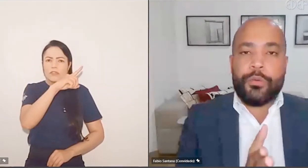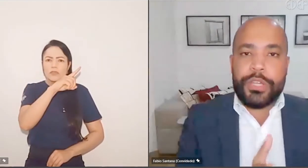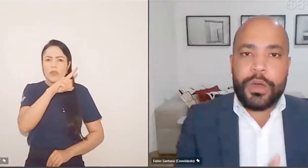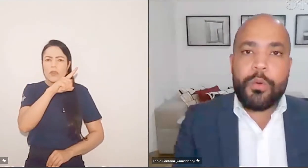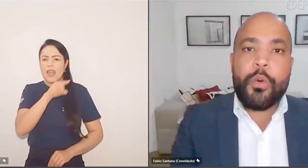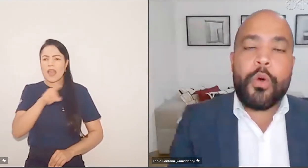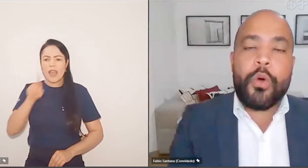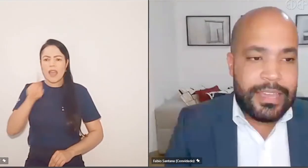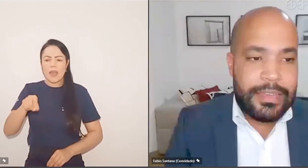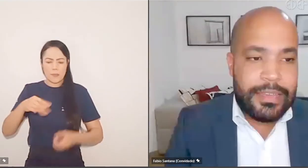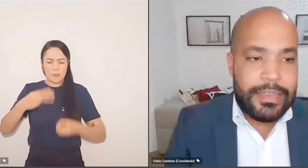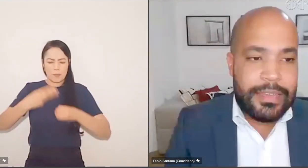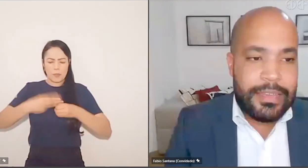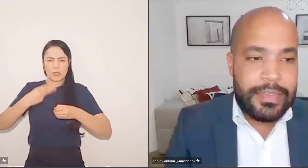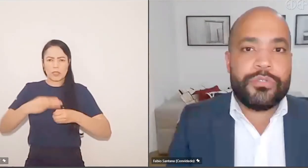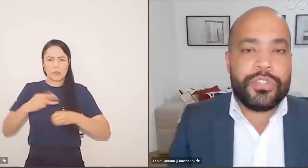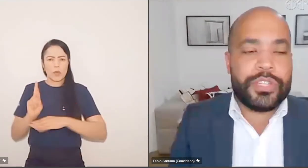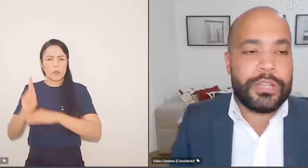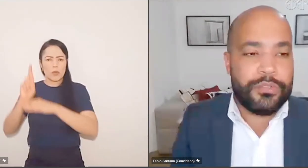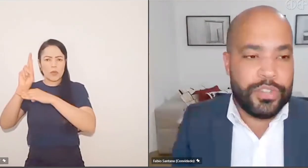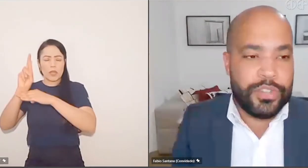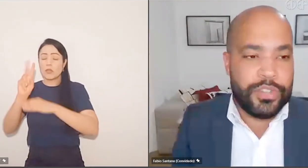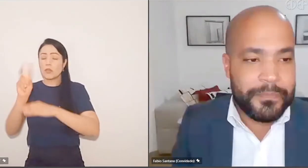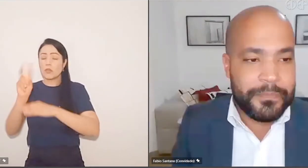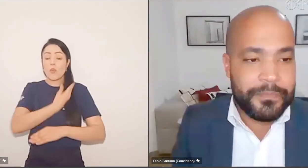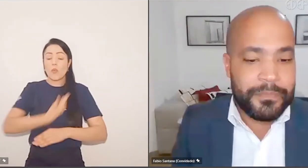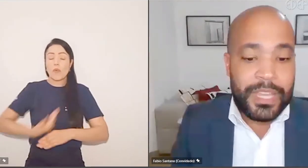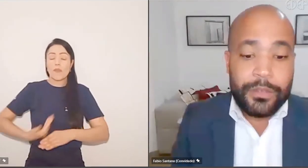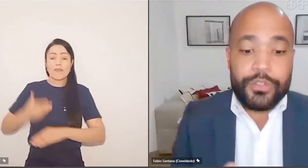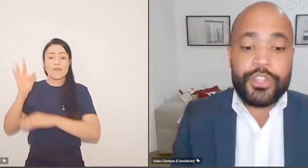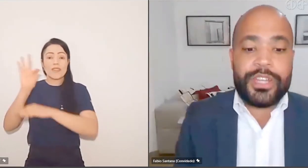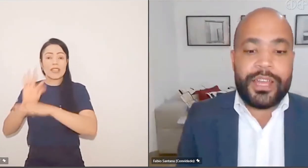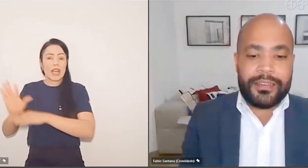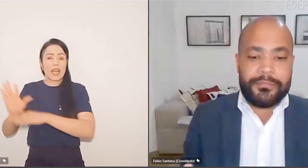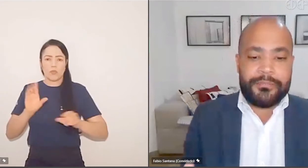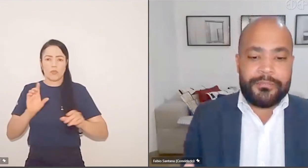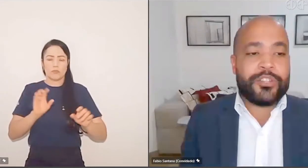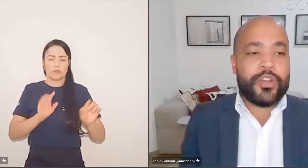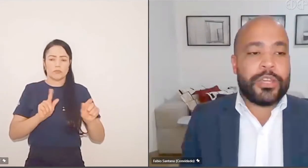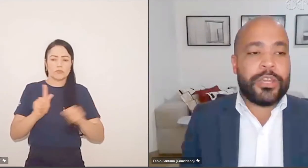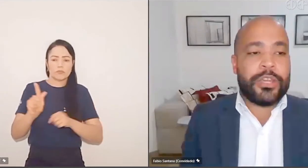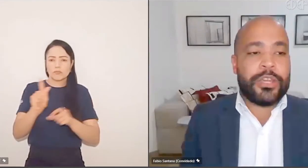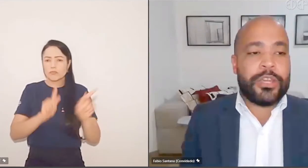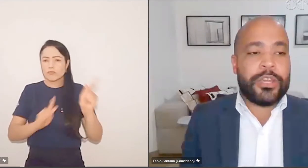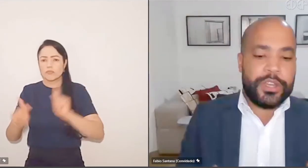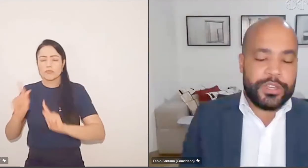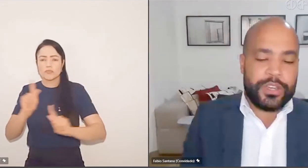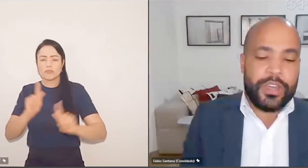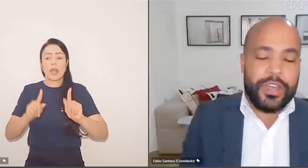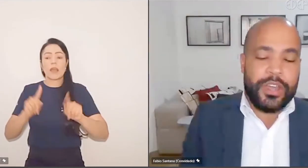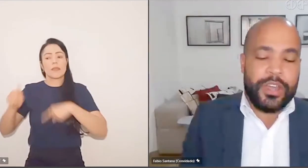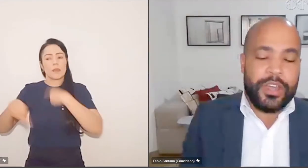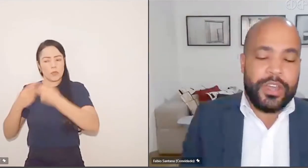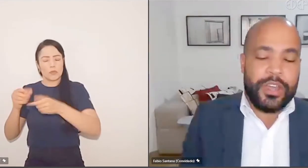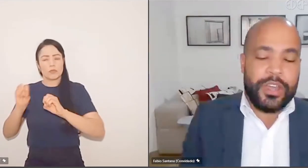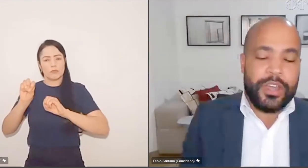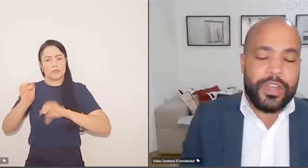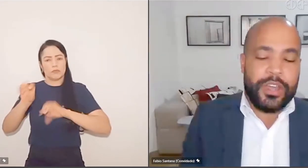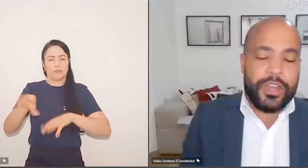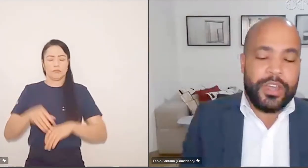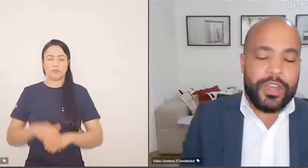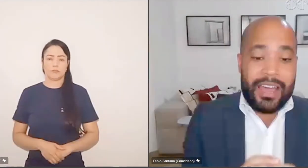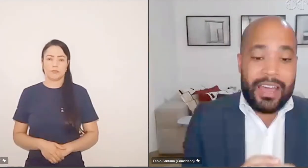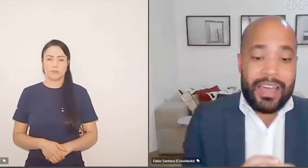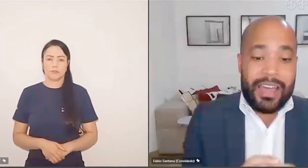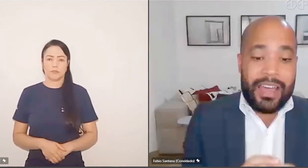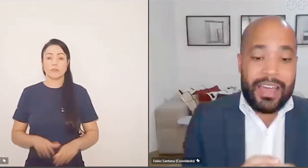matéria da União coordenar e é matéria dos Estados gerir. Então, isso está lá. Mas só que como nós, e